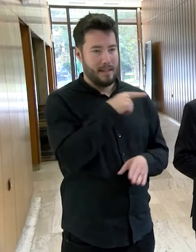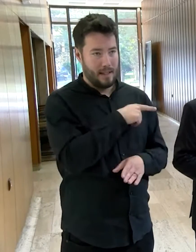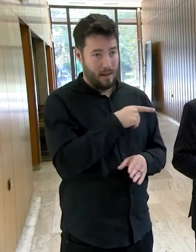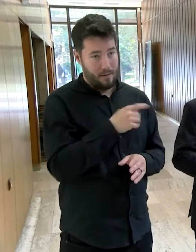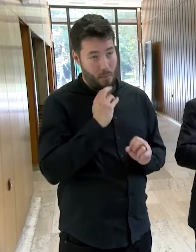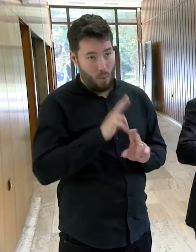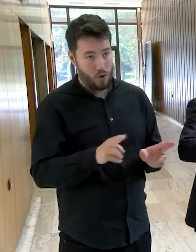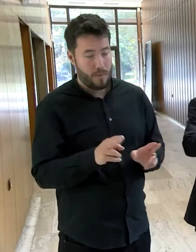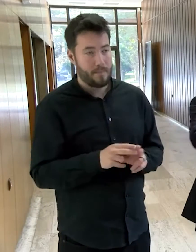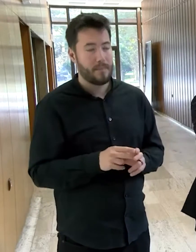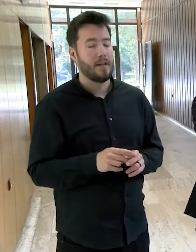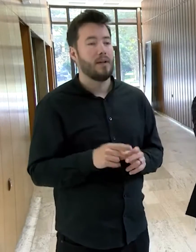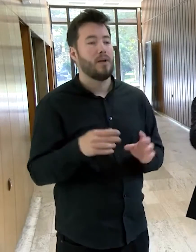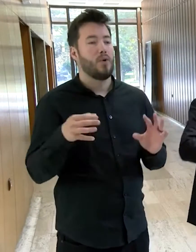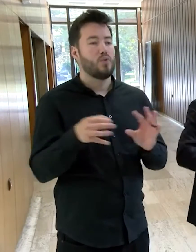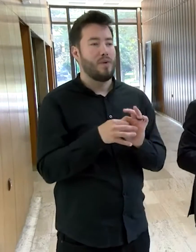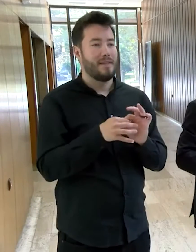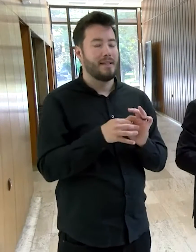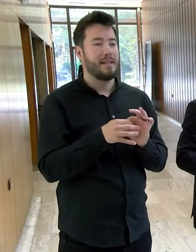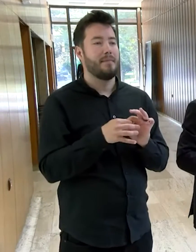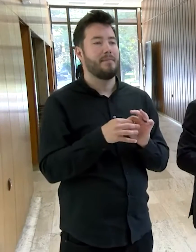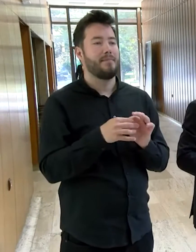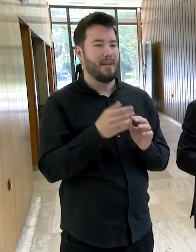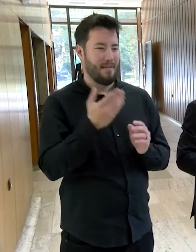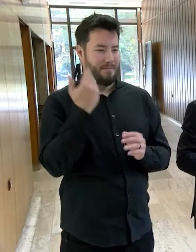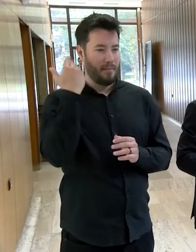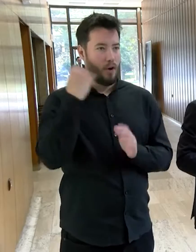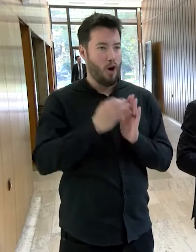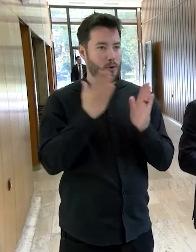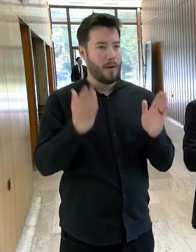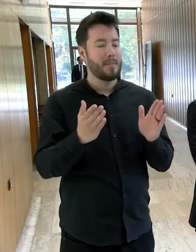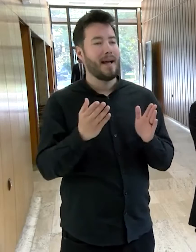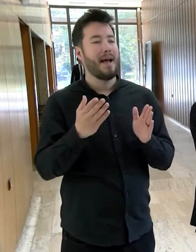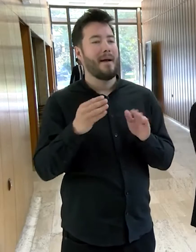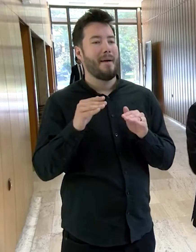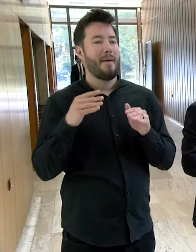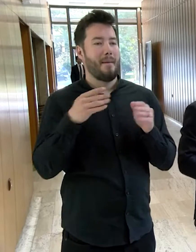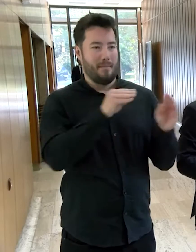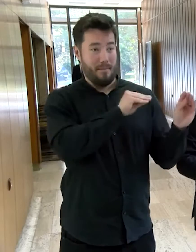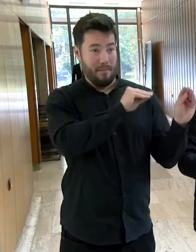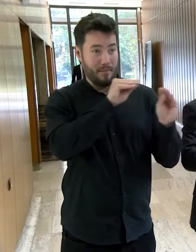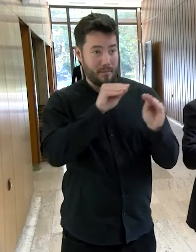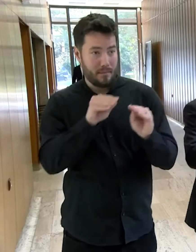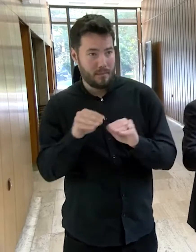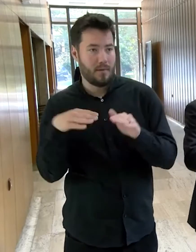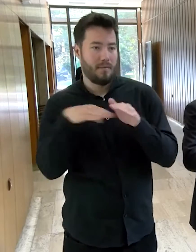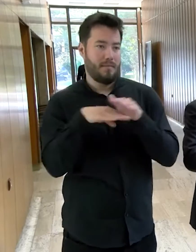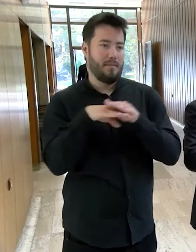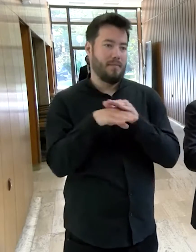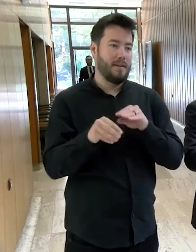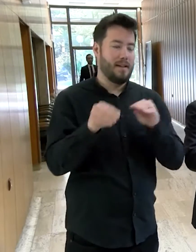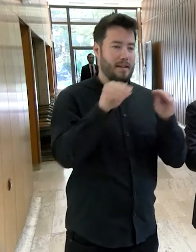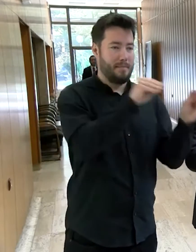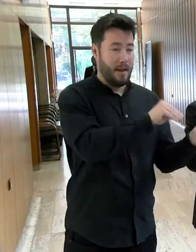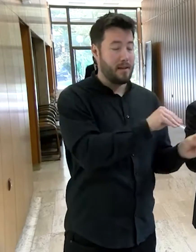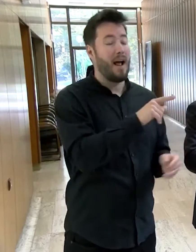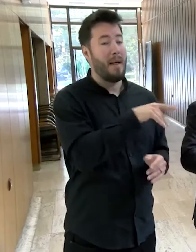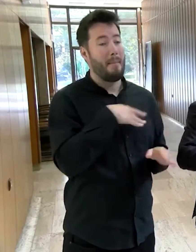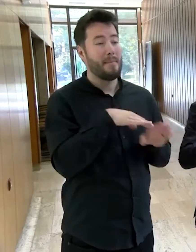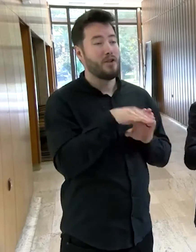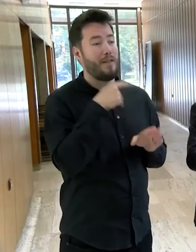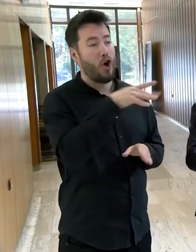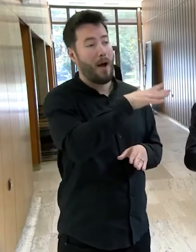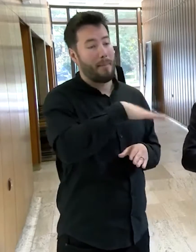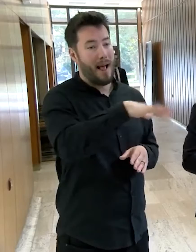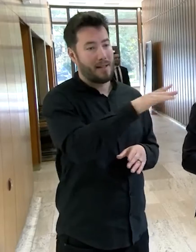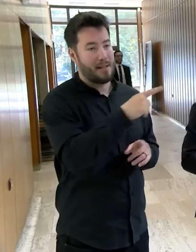istej miery súvisie aj s tým opačným tokom migrácie, ktorý nastal v poslednom období. Čiže keď pán minister ovojí o že aj táto oblast sa začína stávať nebezpečná,